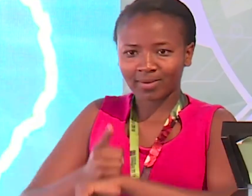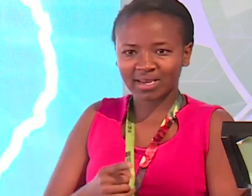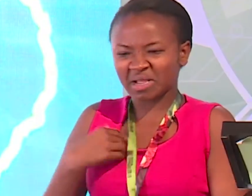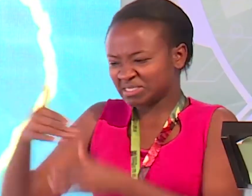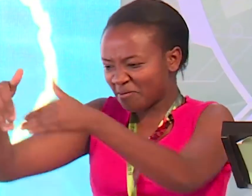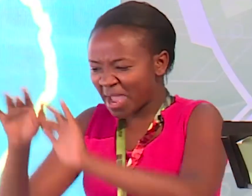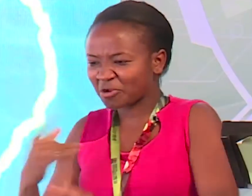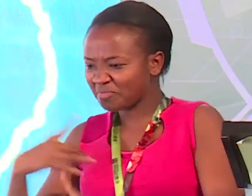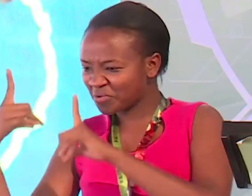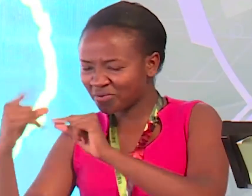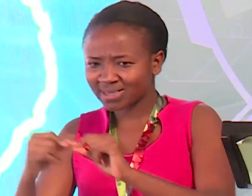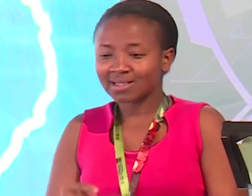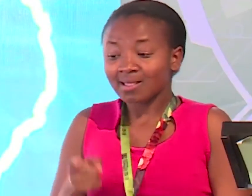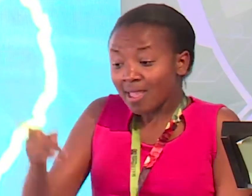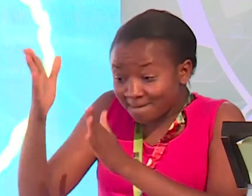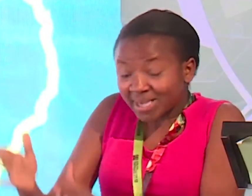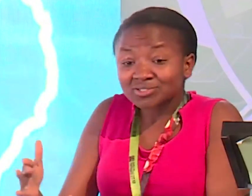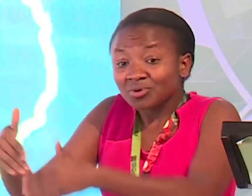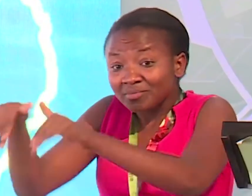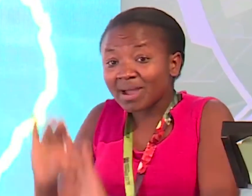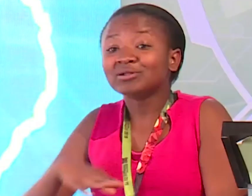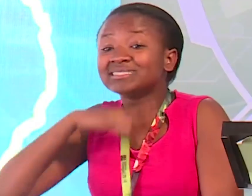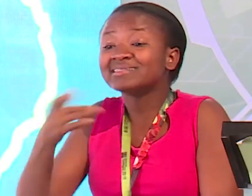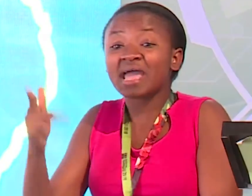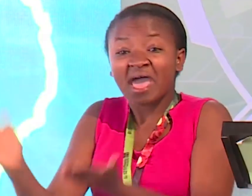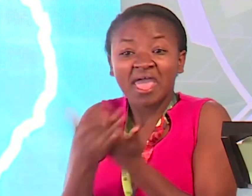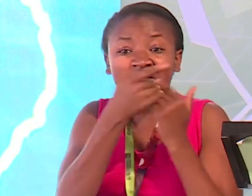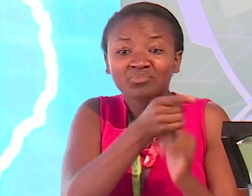mazishi Uyo mutu ambaya mekufa Hata kusaidia